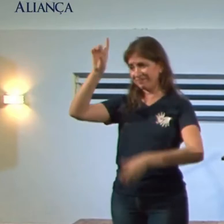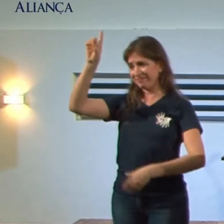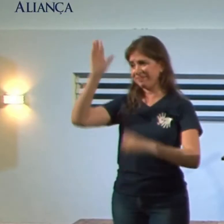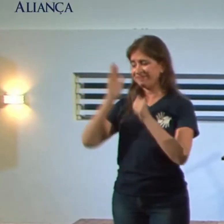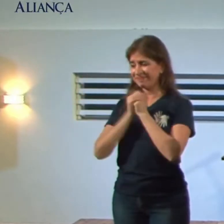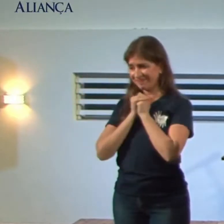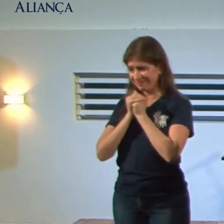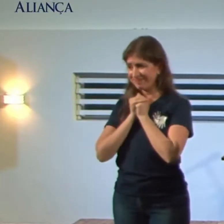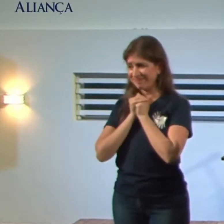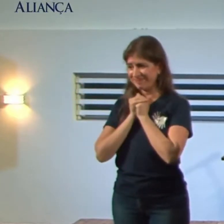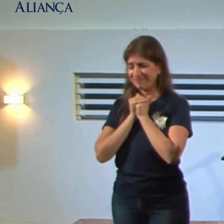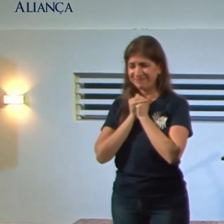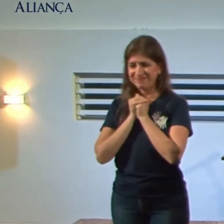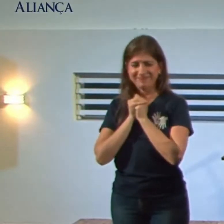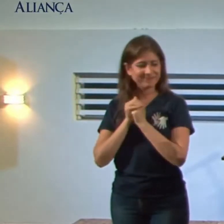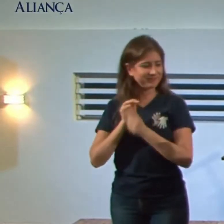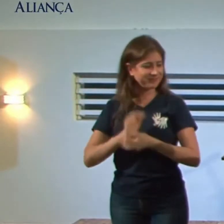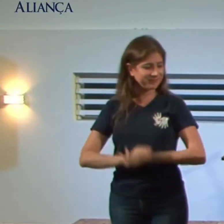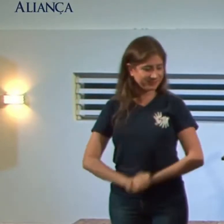Amém, amados?